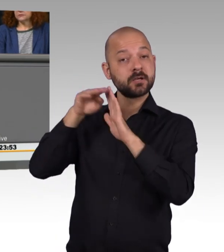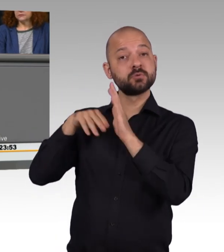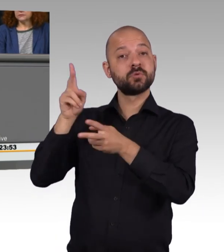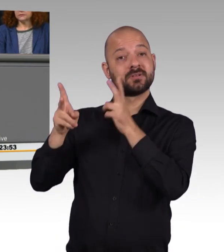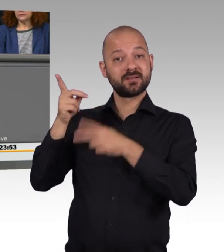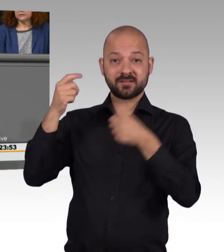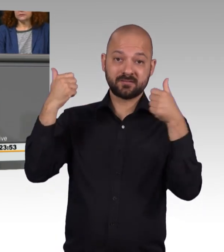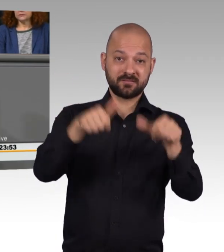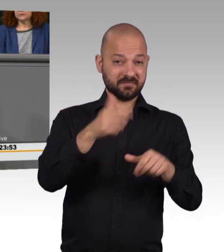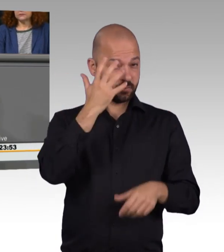nicht geben.